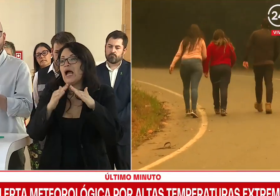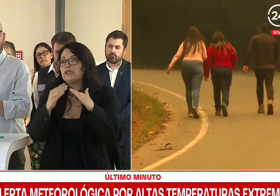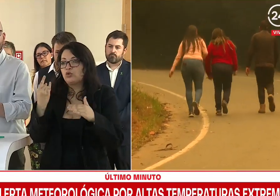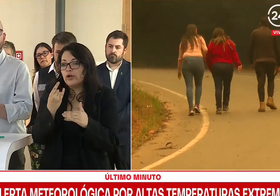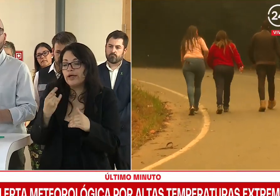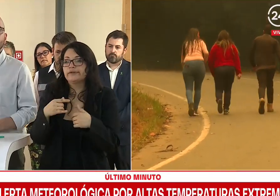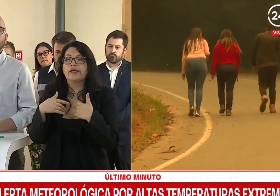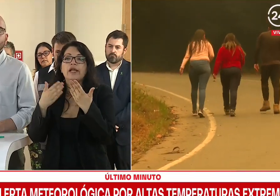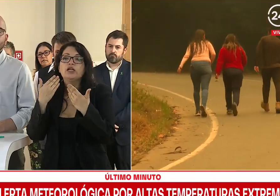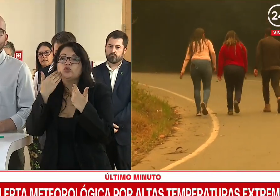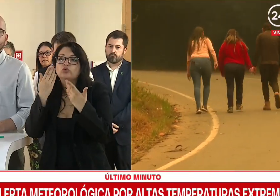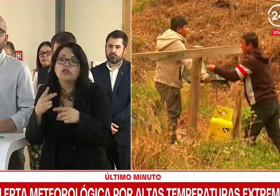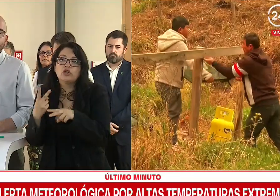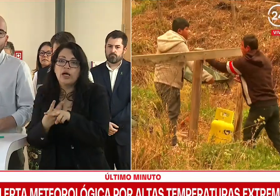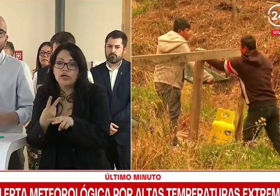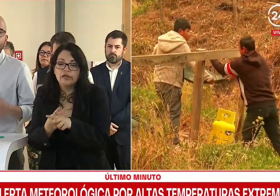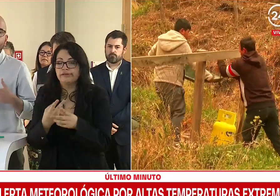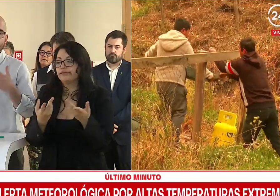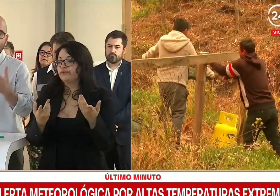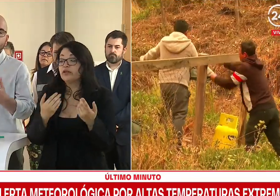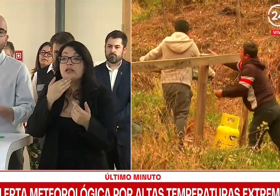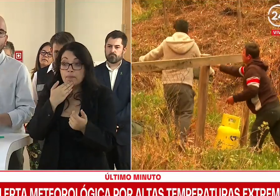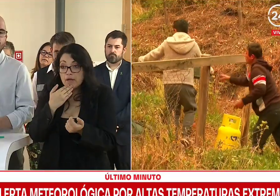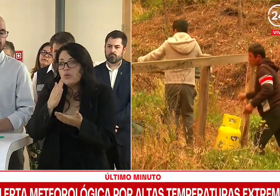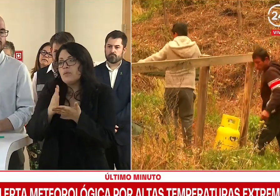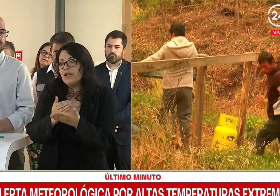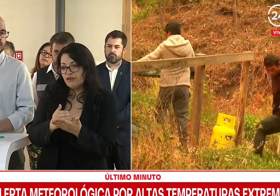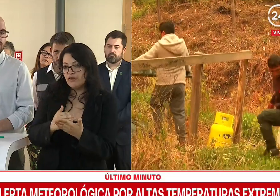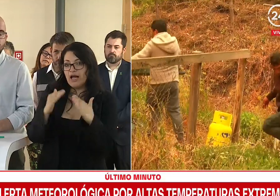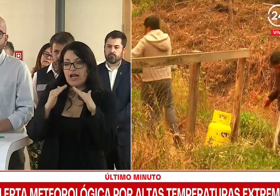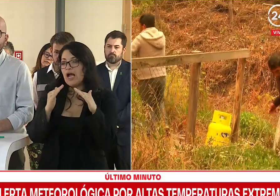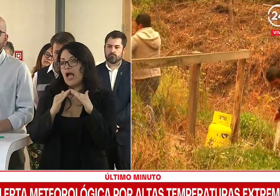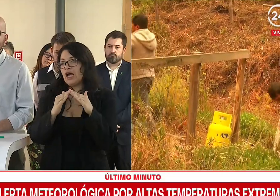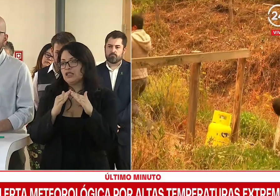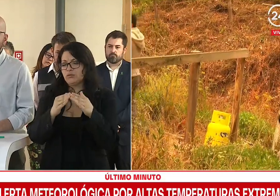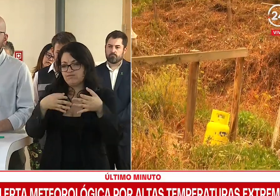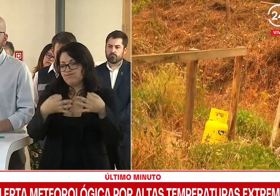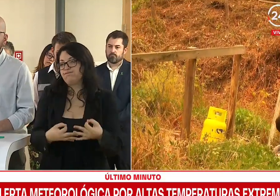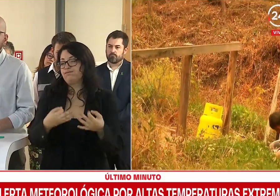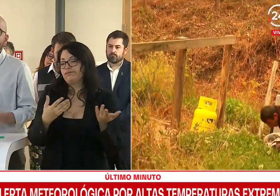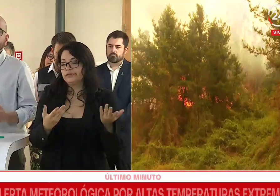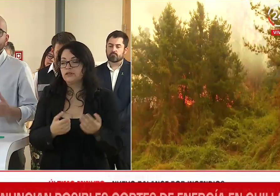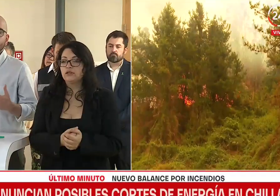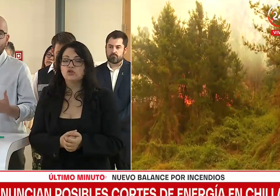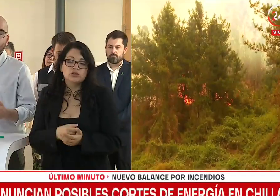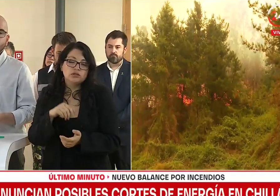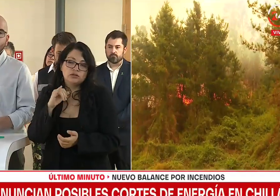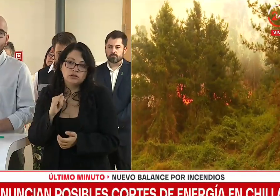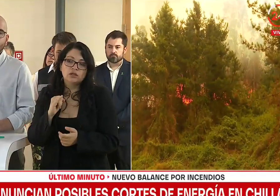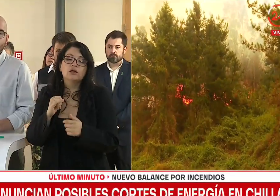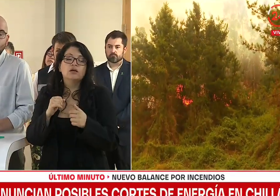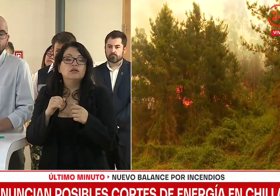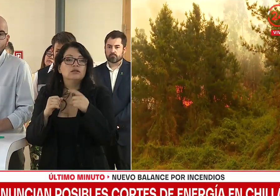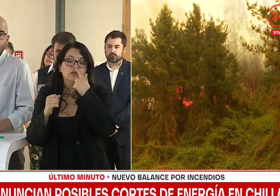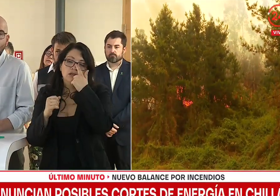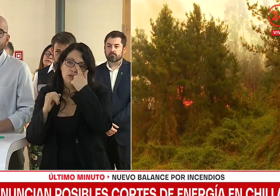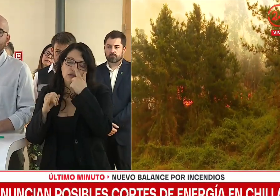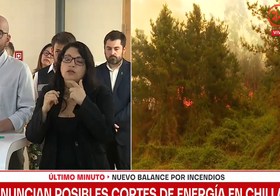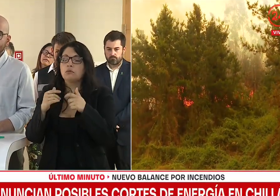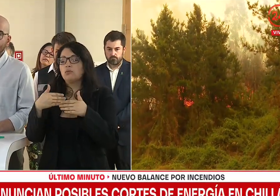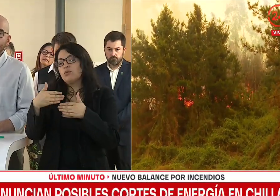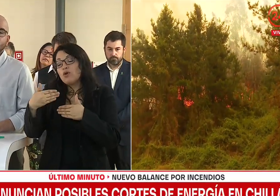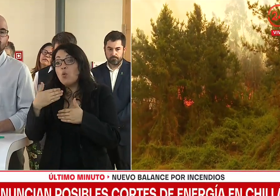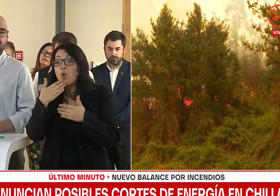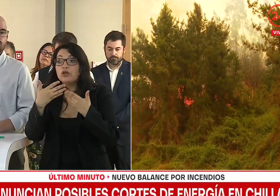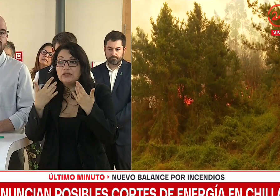un lado, subsidios de arriendo y también una planificación para las viviendas definitivas, así que es muy posible que en los próximos días,